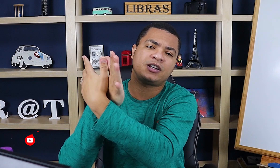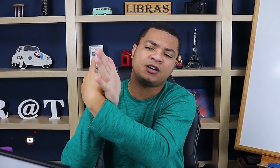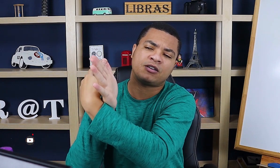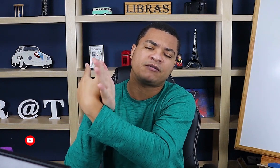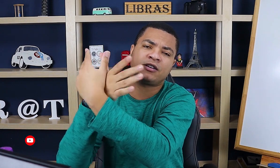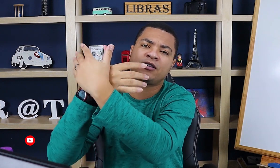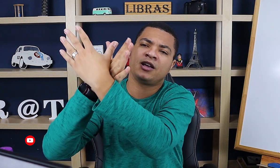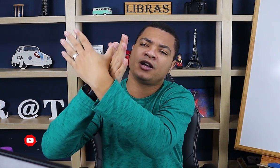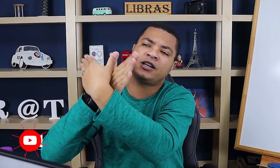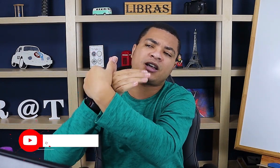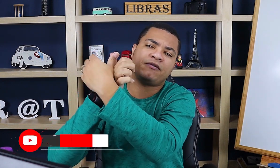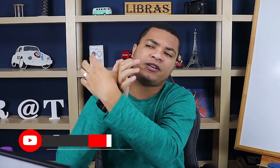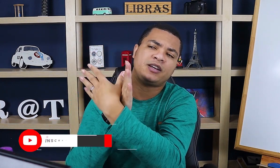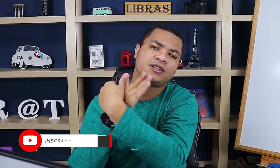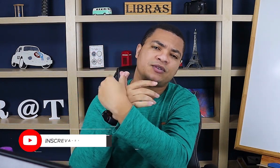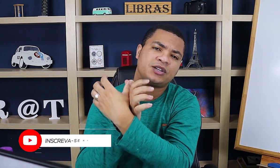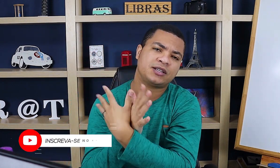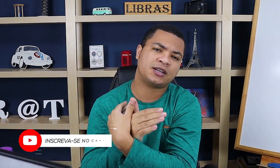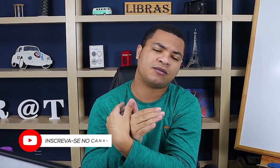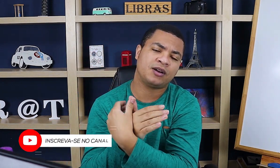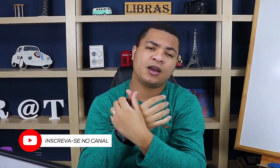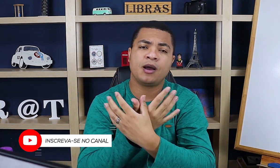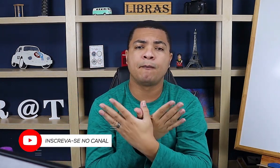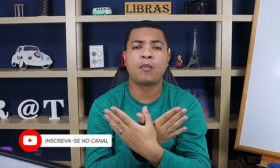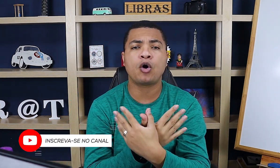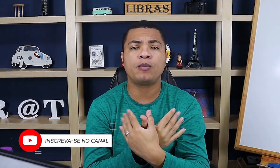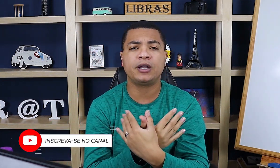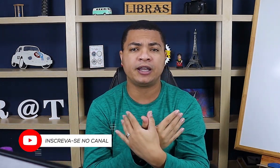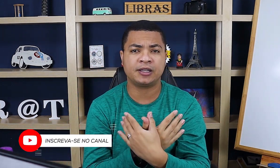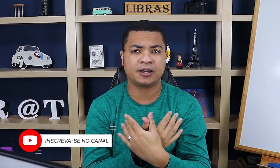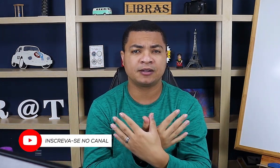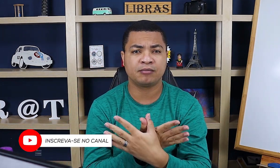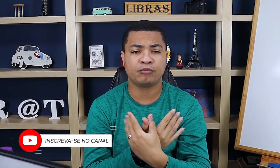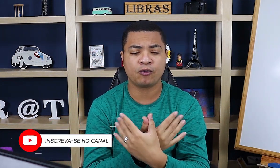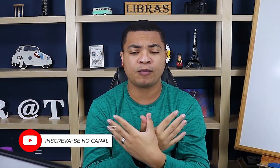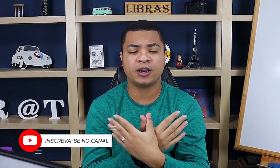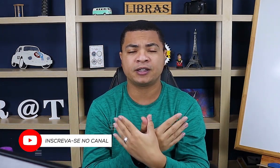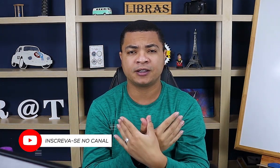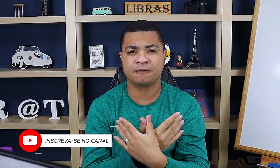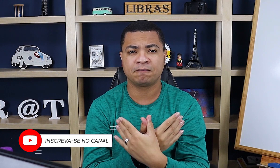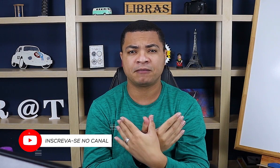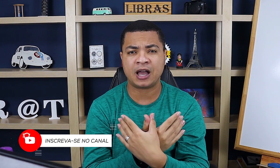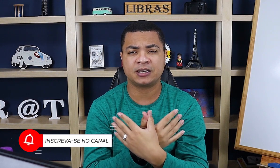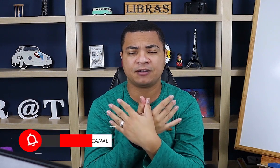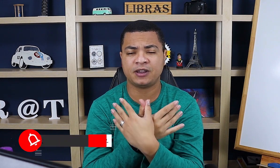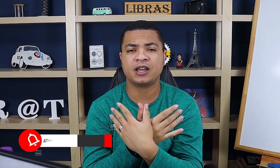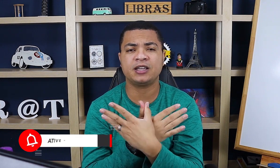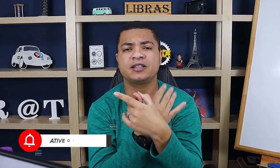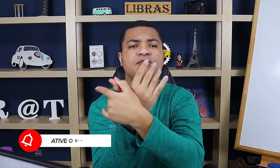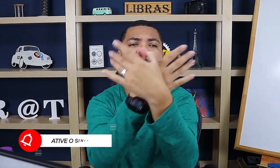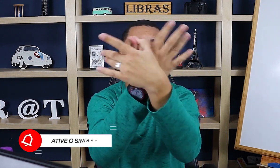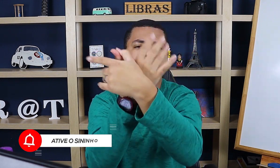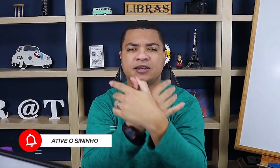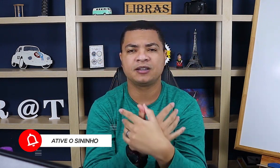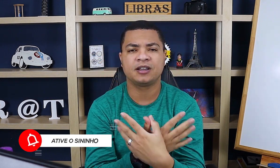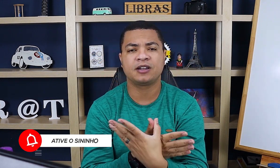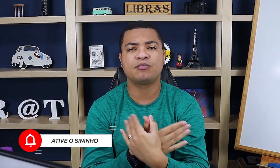aqui, ó. Tá vendo, ó? Tá vindo em sua direção. Borboleta. Borboleta. Tá? Você fica aqui, você não anda assim. Então,